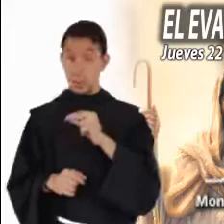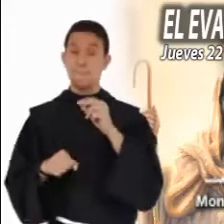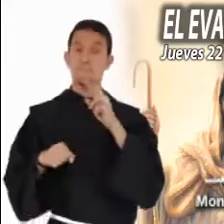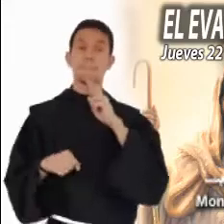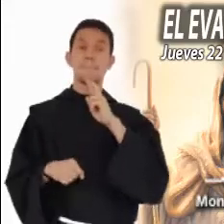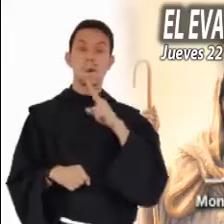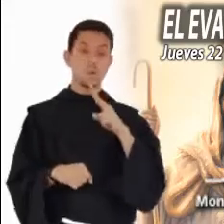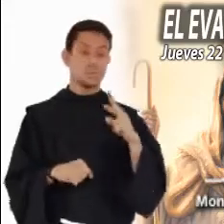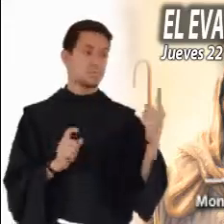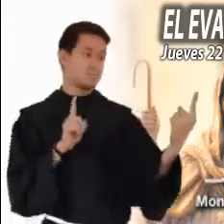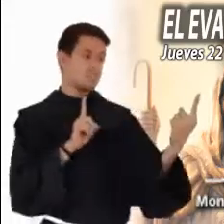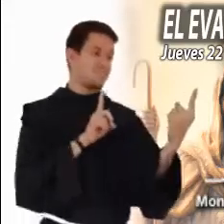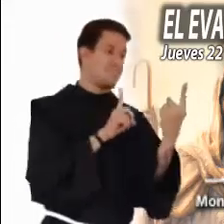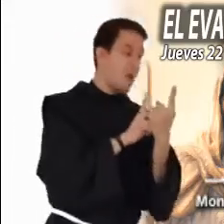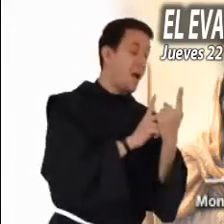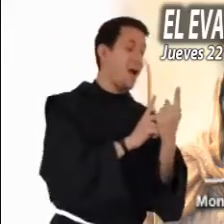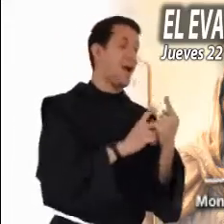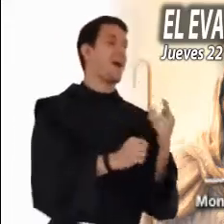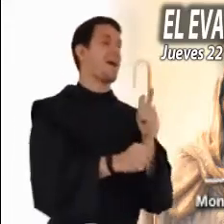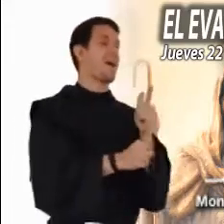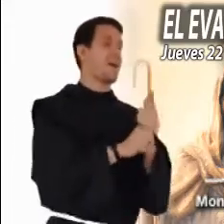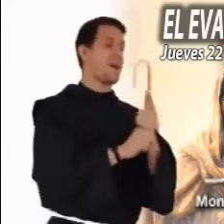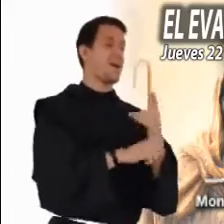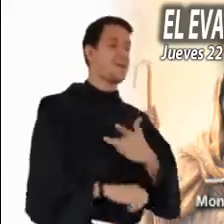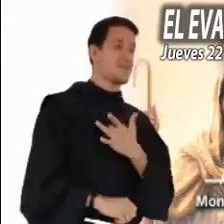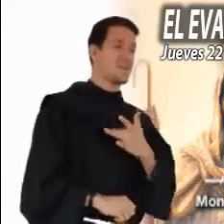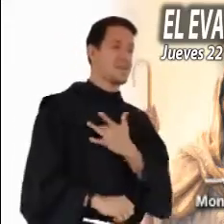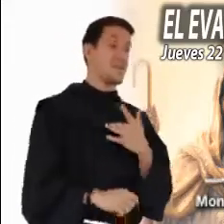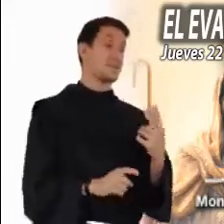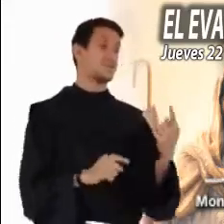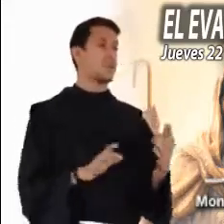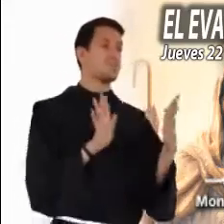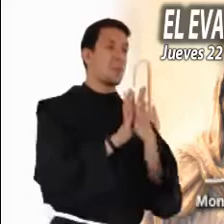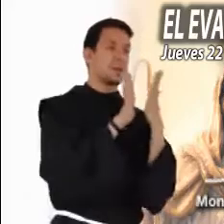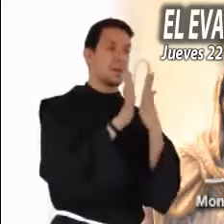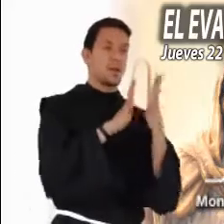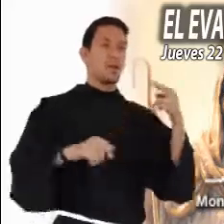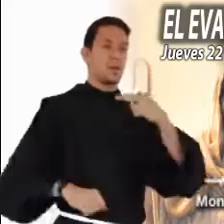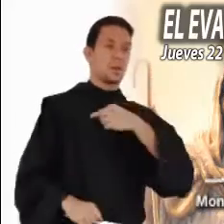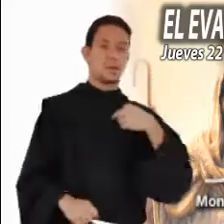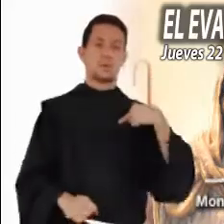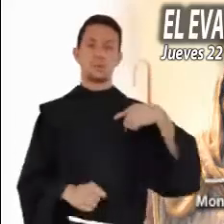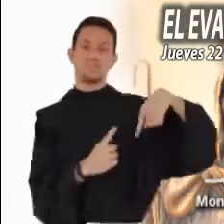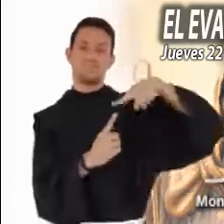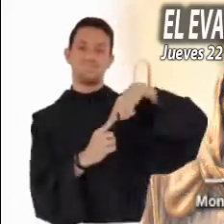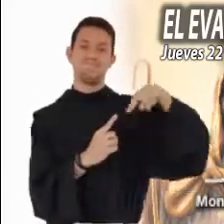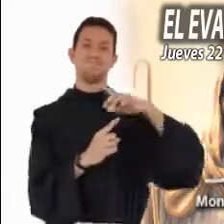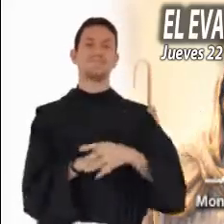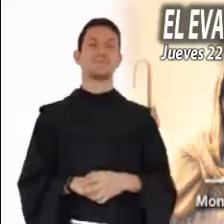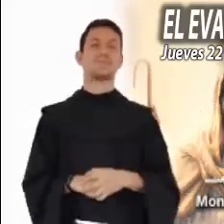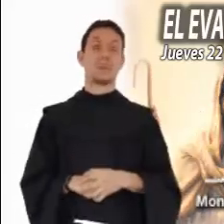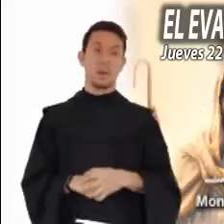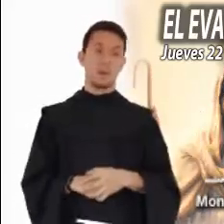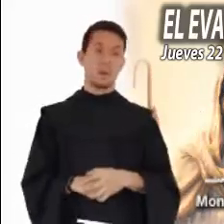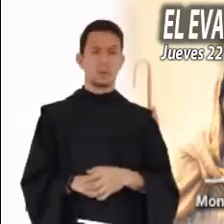experimentar vivamente su presencia en medio de nosotros. ¿Quién es para